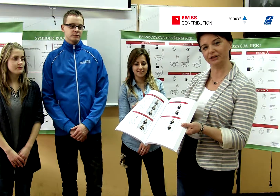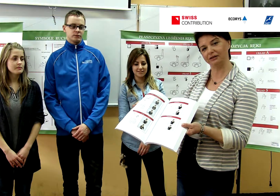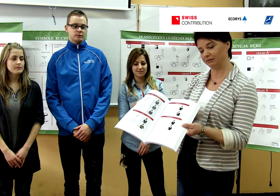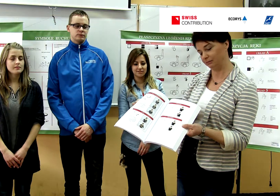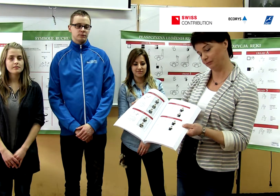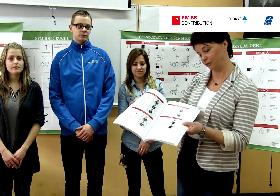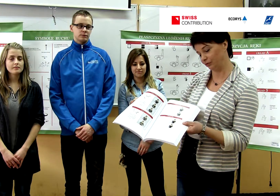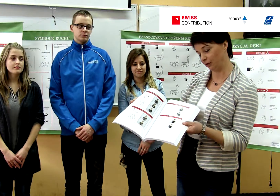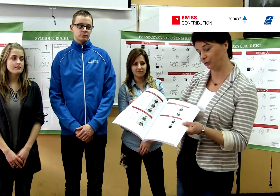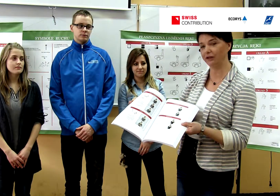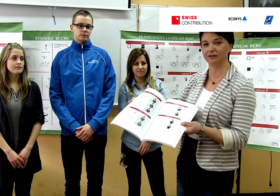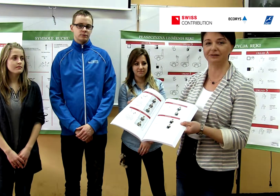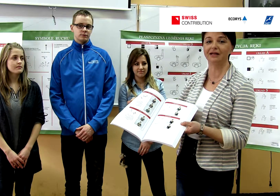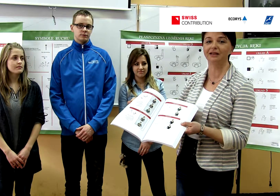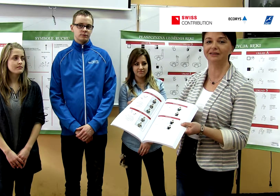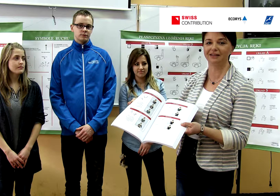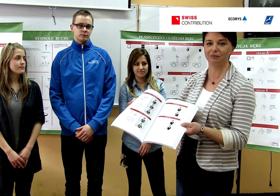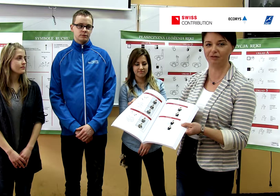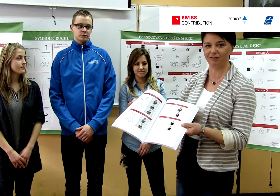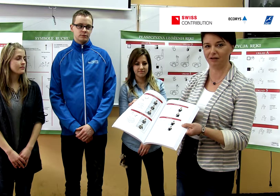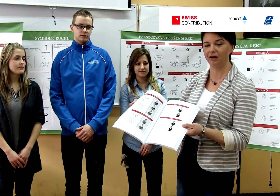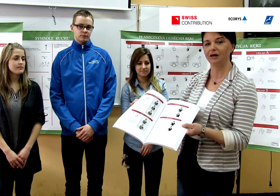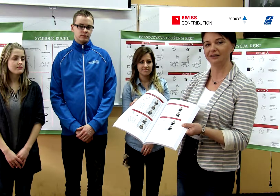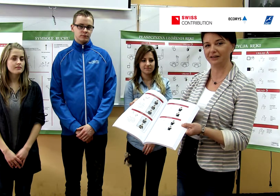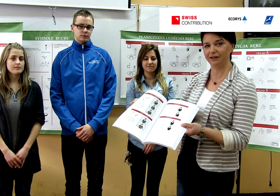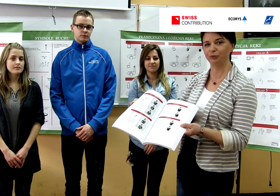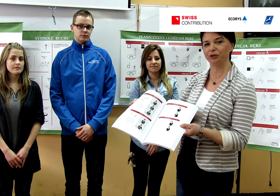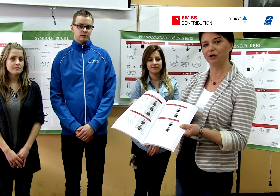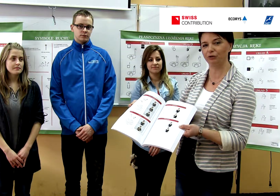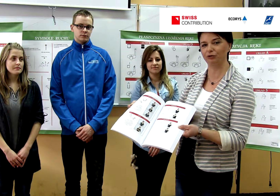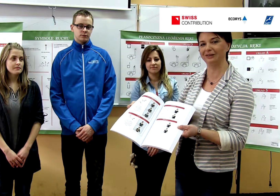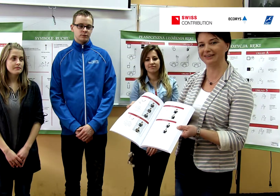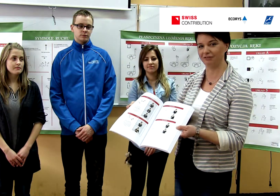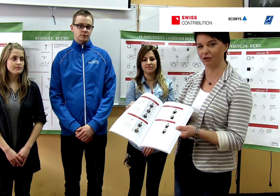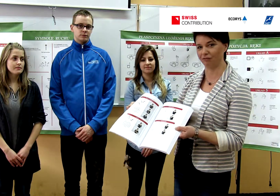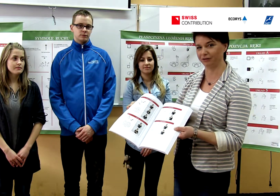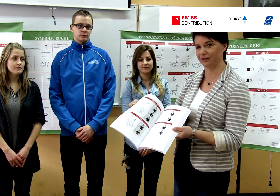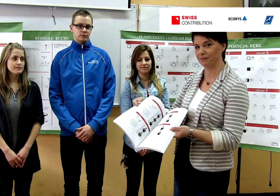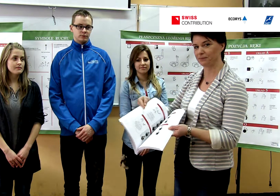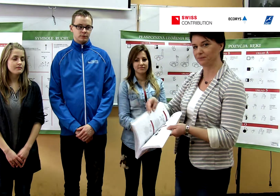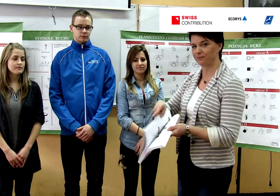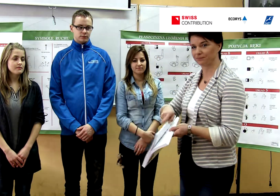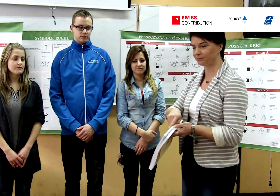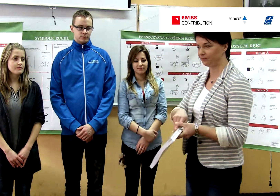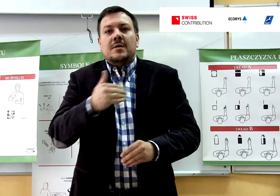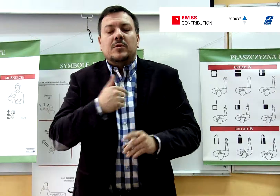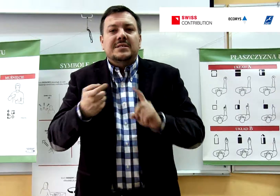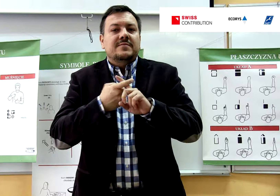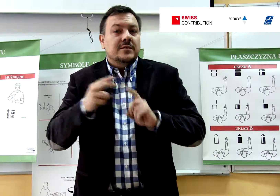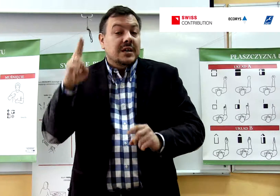na których są znaki języka migowego z zakresu przedmiotów zawodowych. Polski Związek